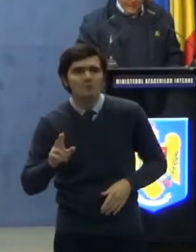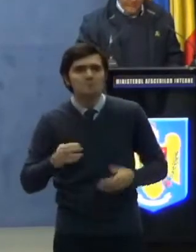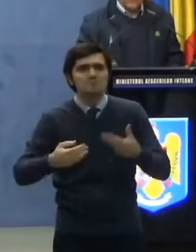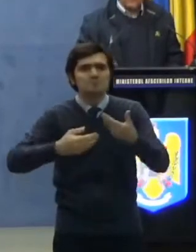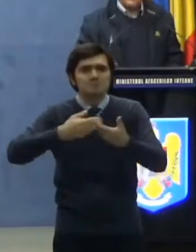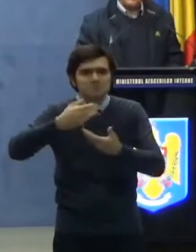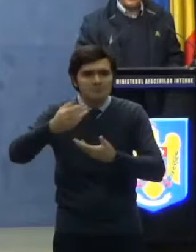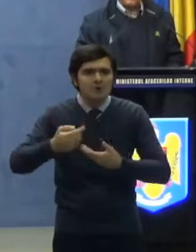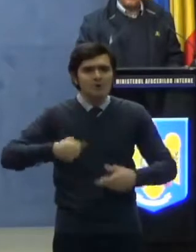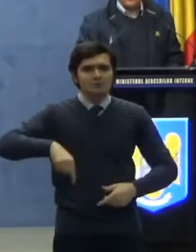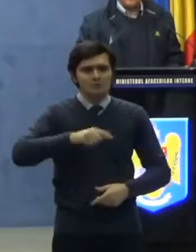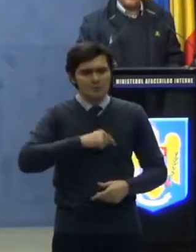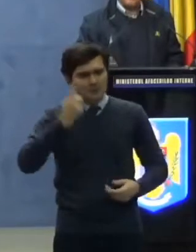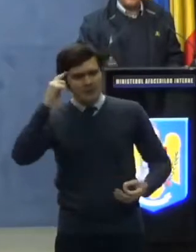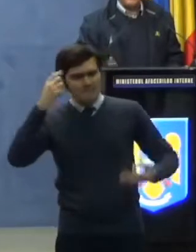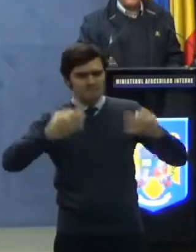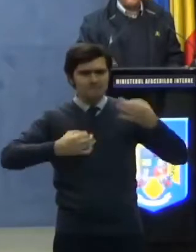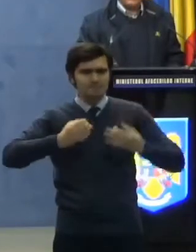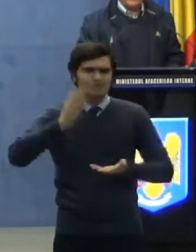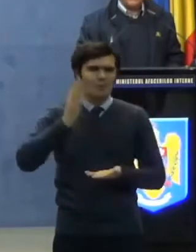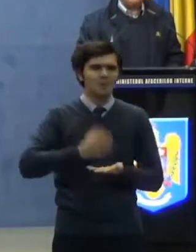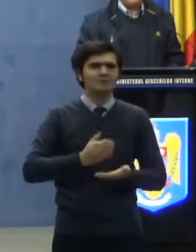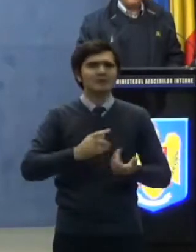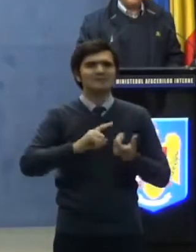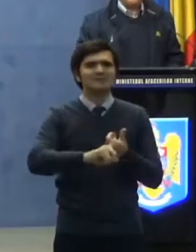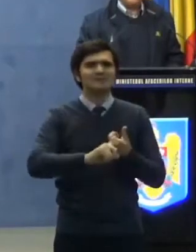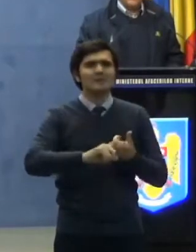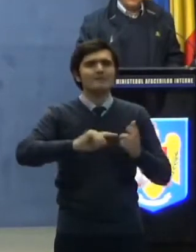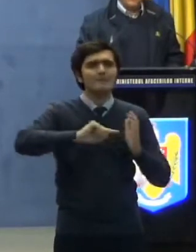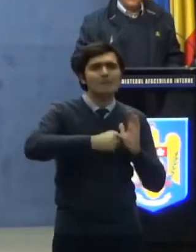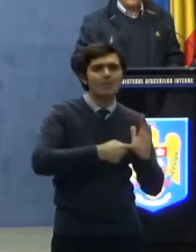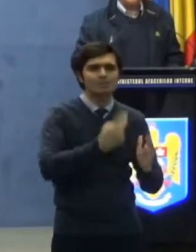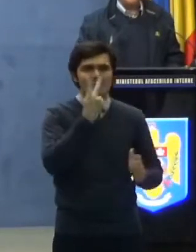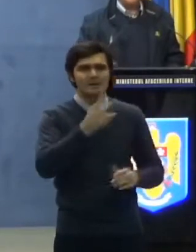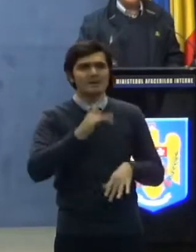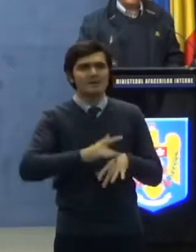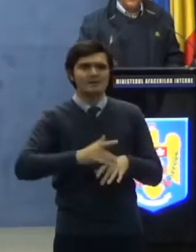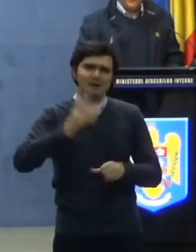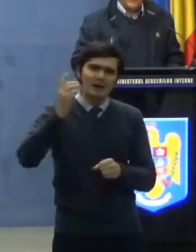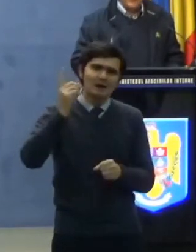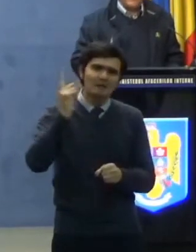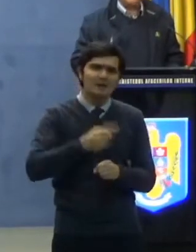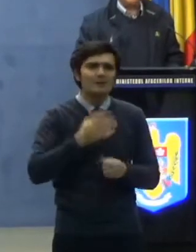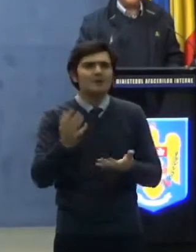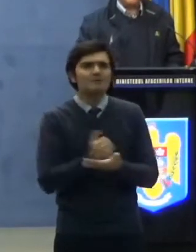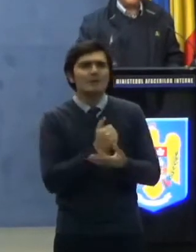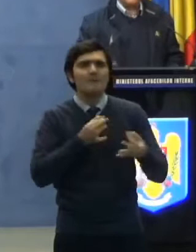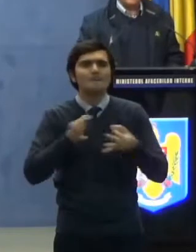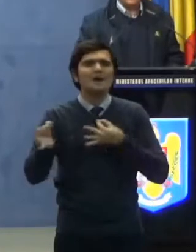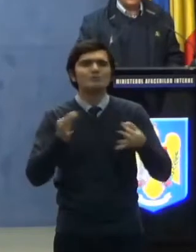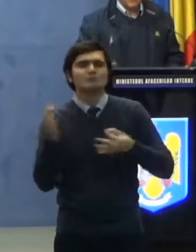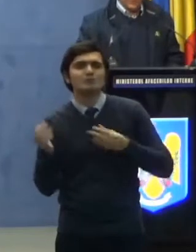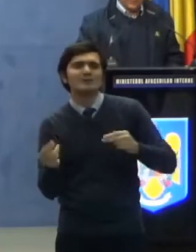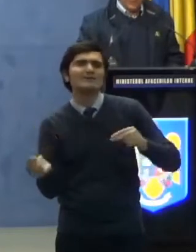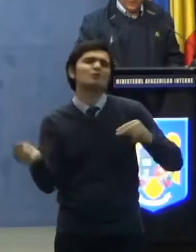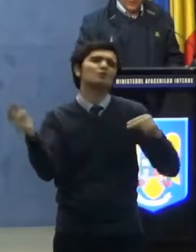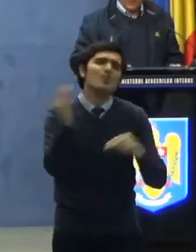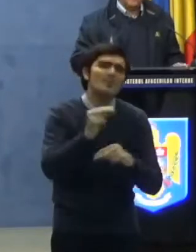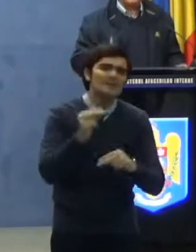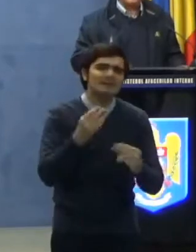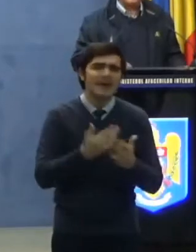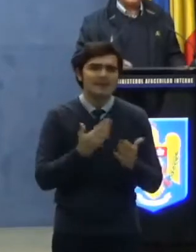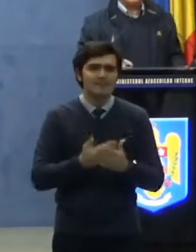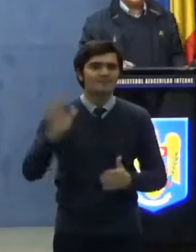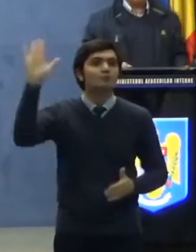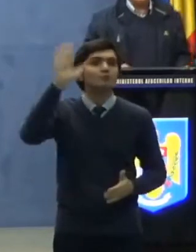am considerat cu toți din punct de vedere medical că trebuie luate măsuri suplimentare în zona Sucebei. Și